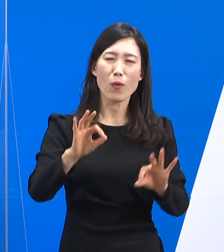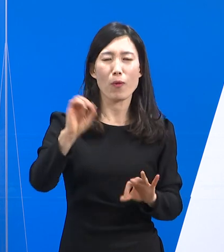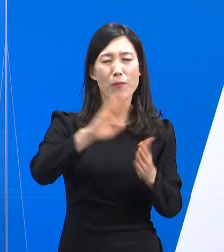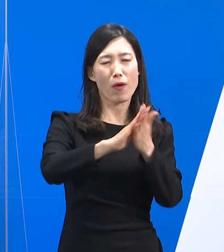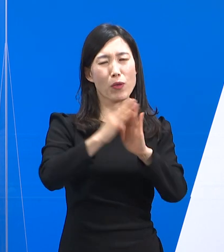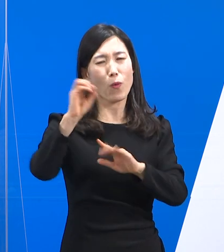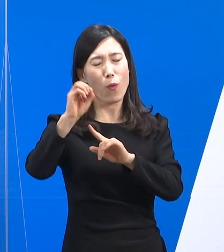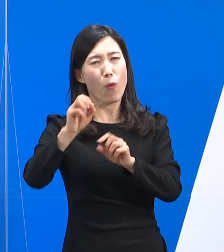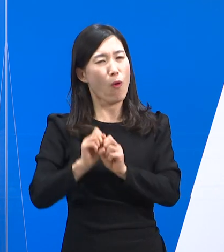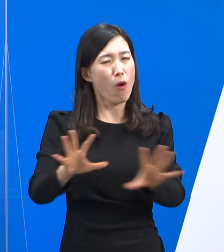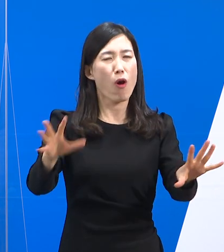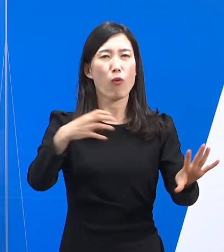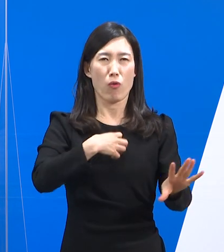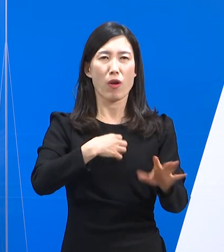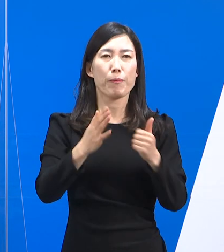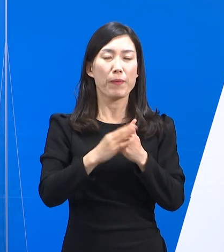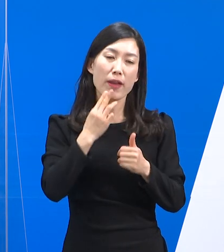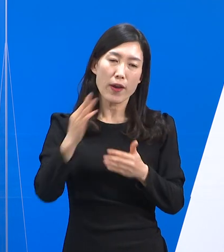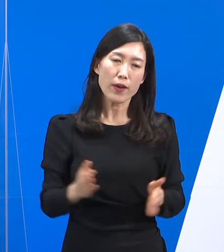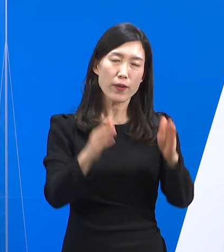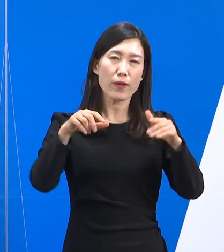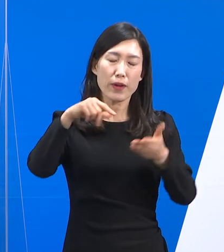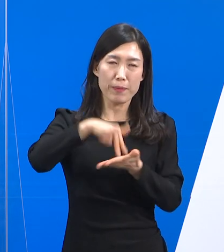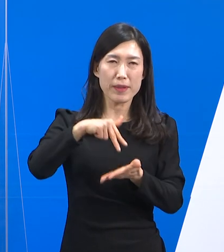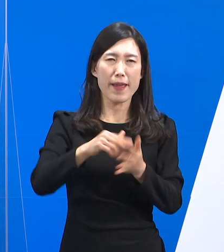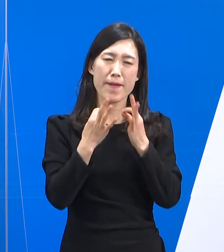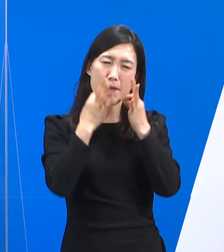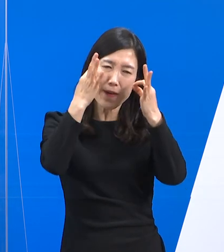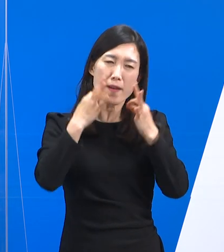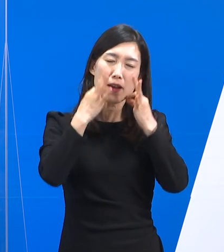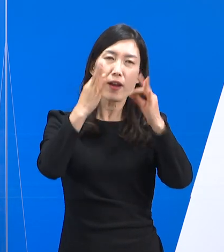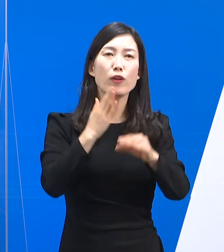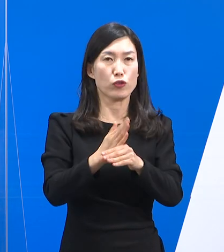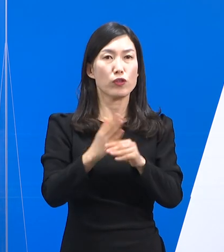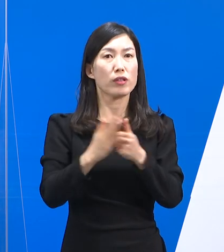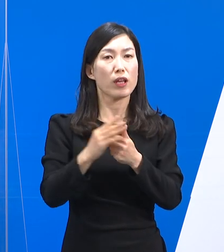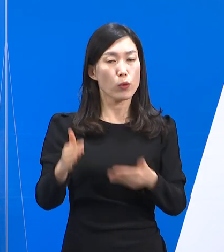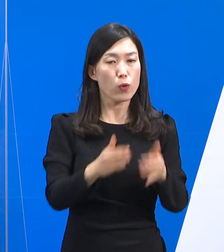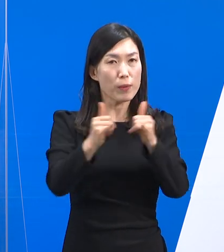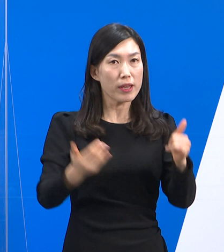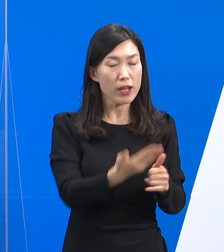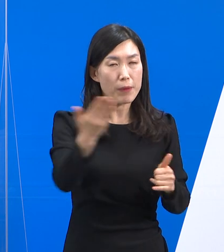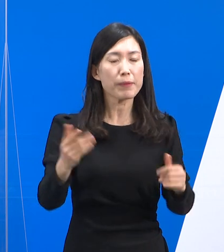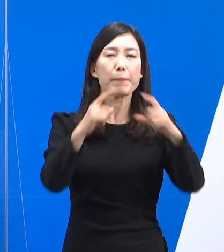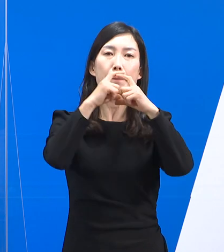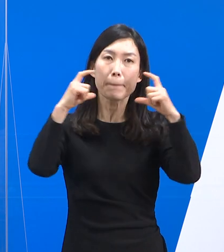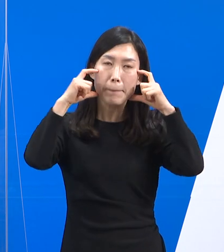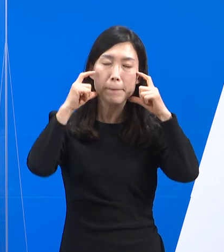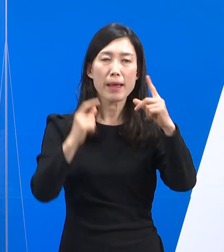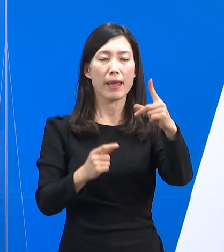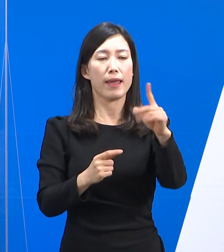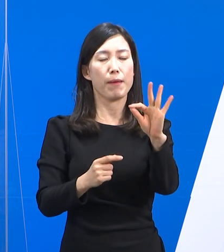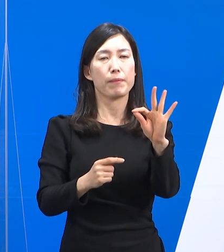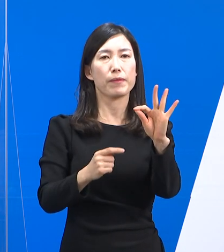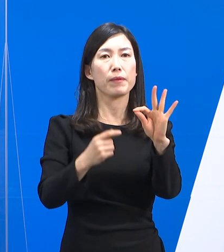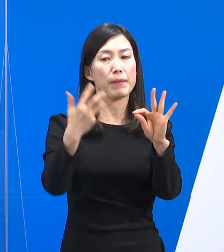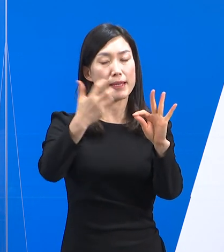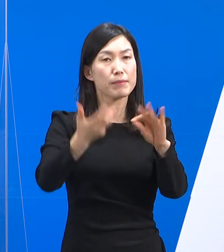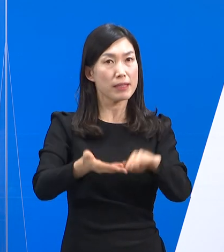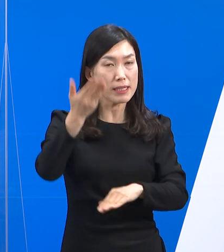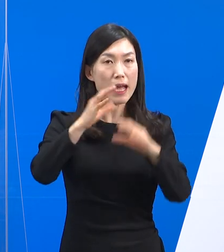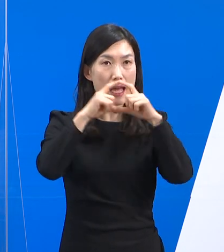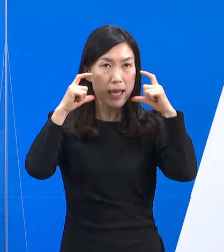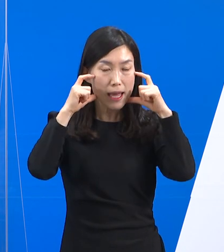위해서 가능한 모든 조치를 강구해 나가겠습니다. 법인 여러분들께서는 KF80 이상 마스크 착용, 손 씻기 철저 등